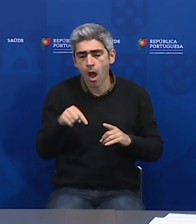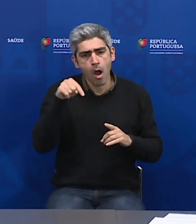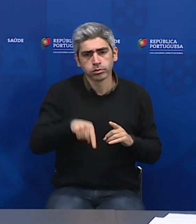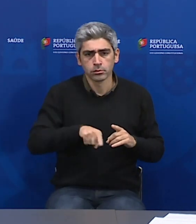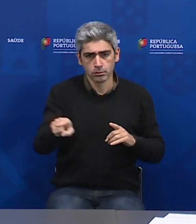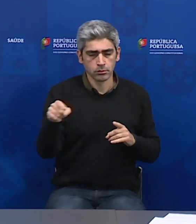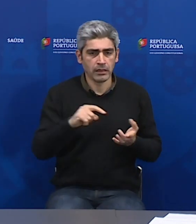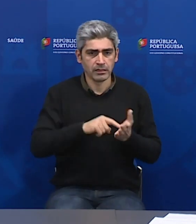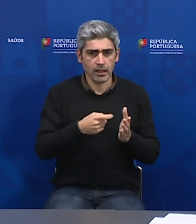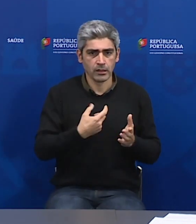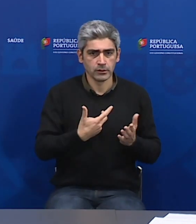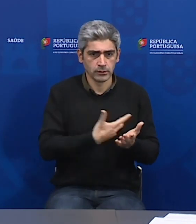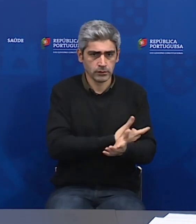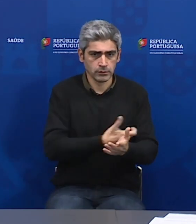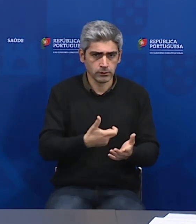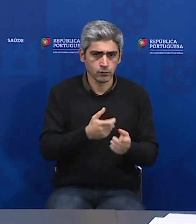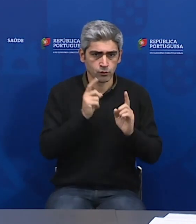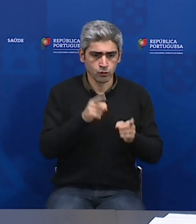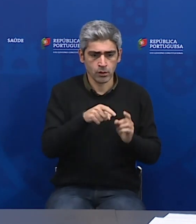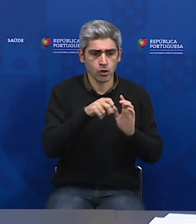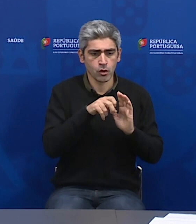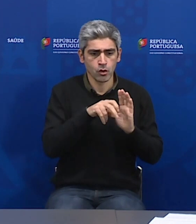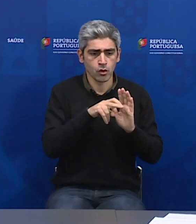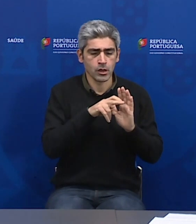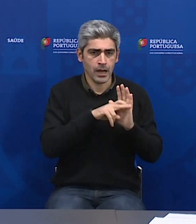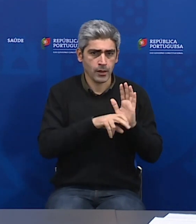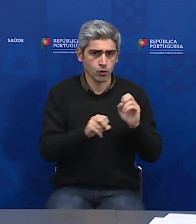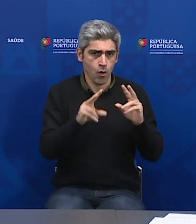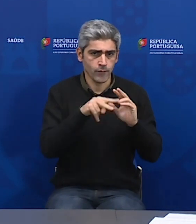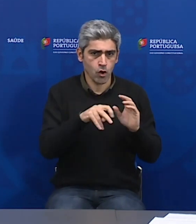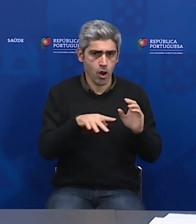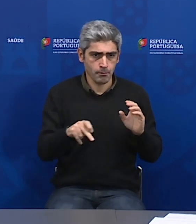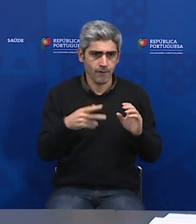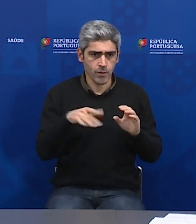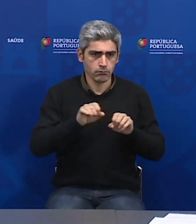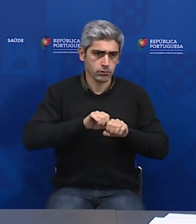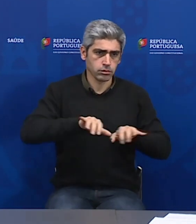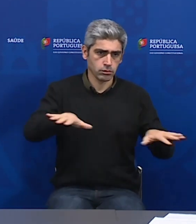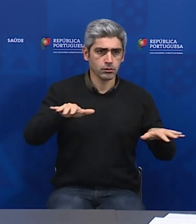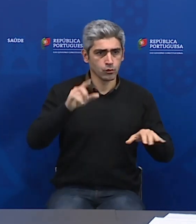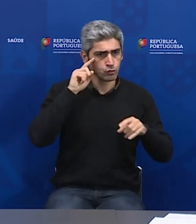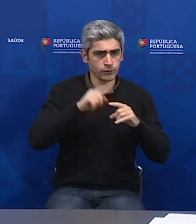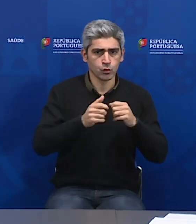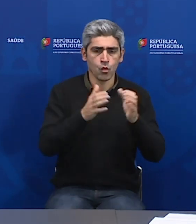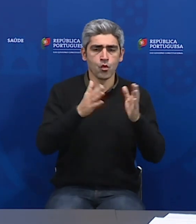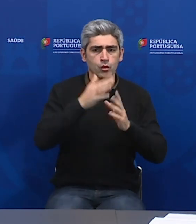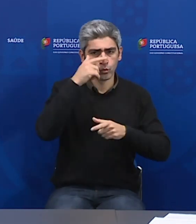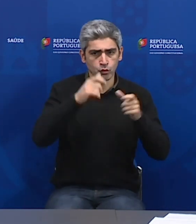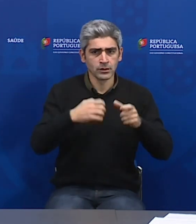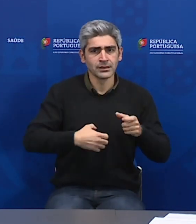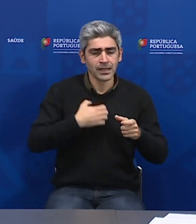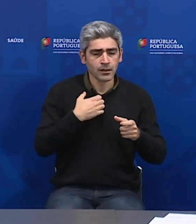vamos, de facto, com a entrada em vigor desta norma, massificar os testes para todos os doentes que sejam